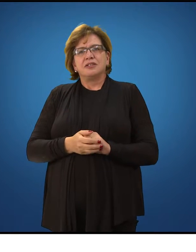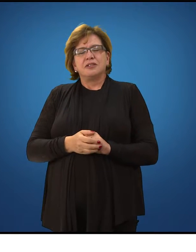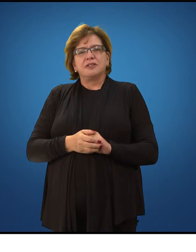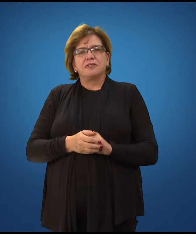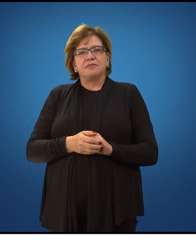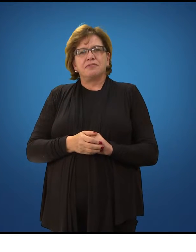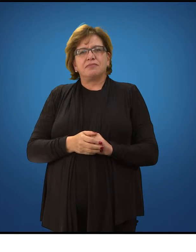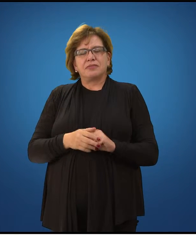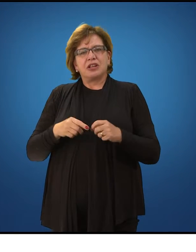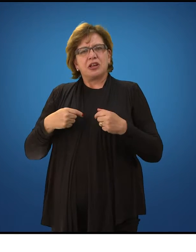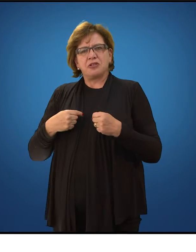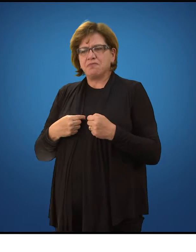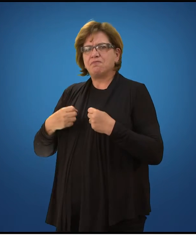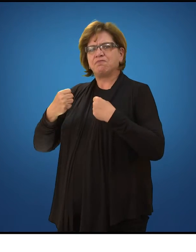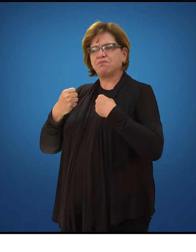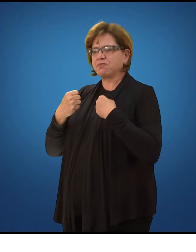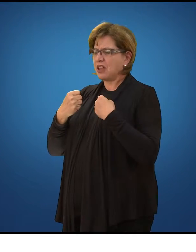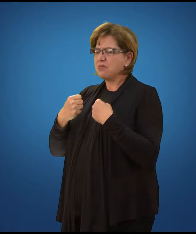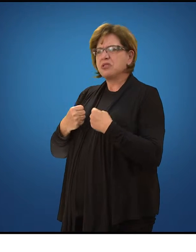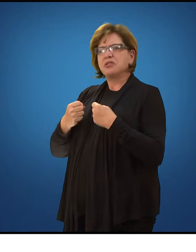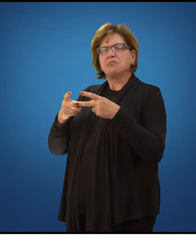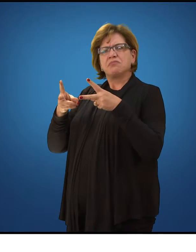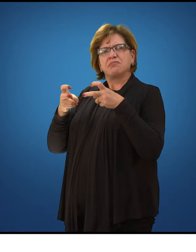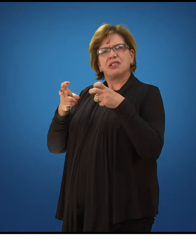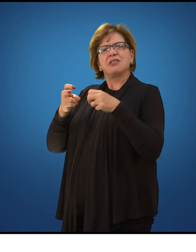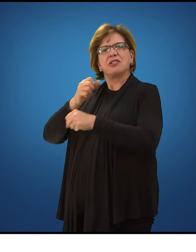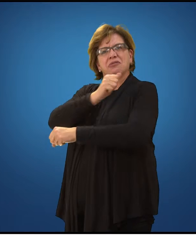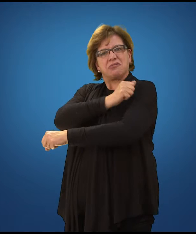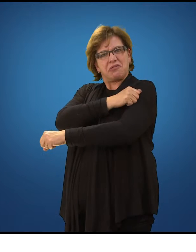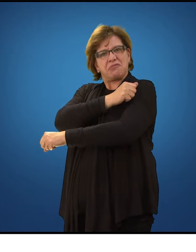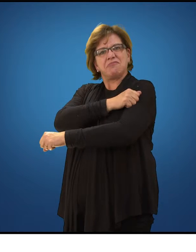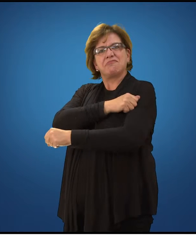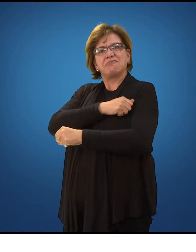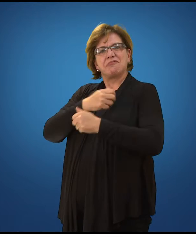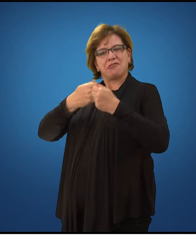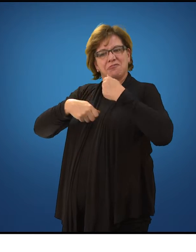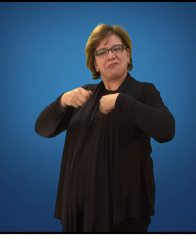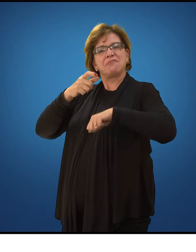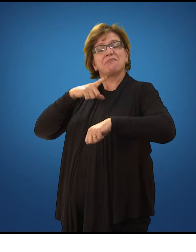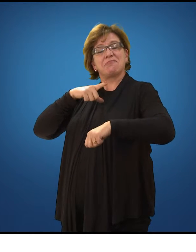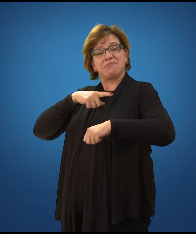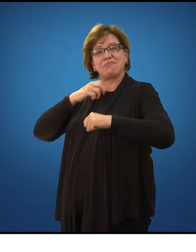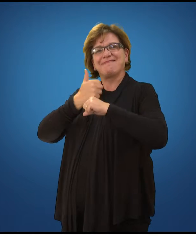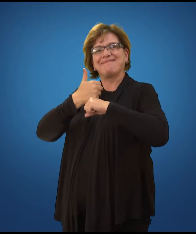Deu para ver que os alunos em administração estão muito bem assessorados pela tutoria, né, Éder?